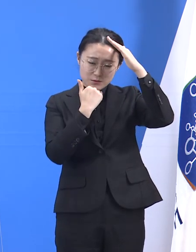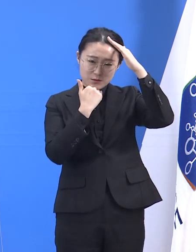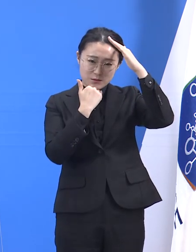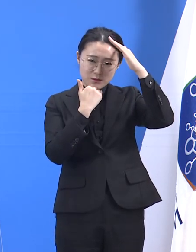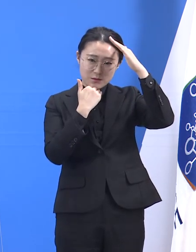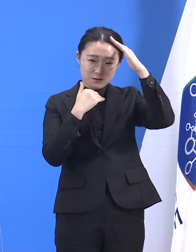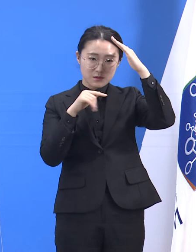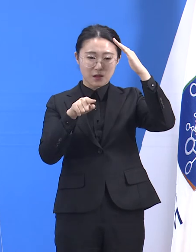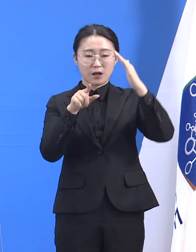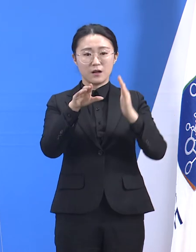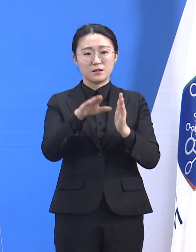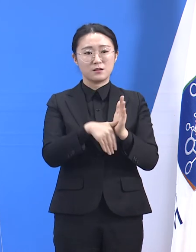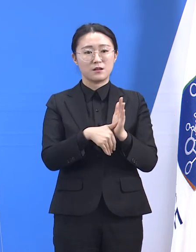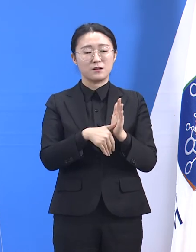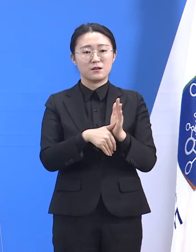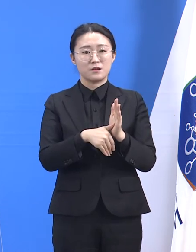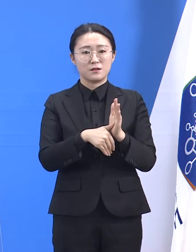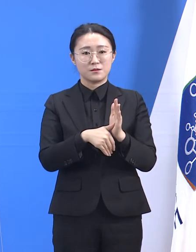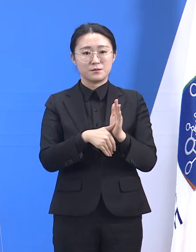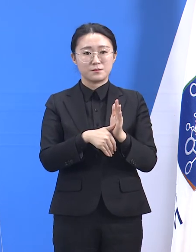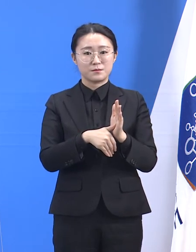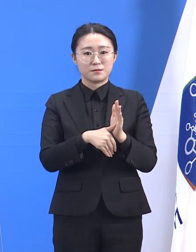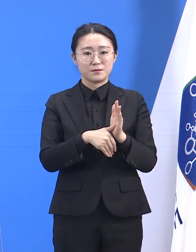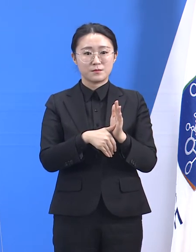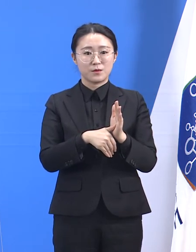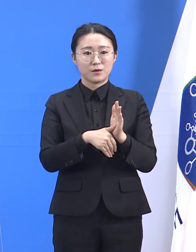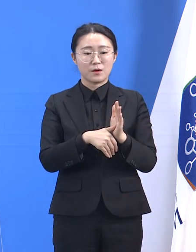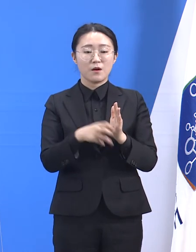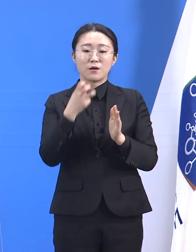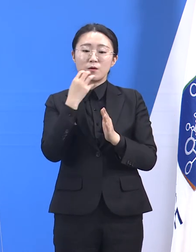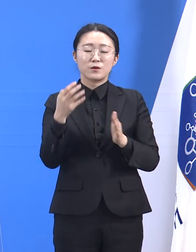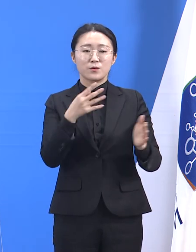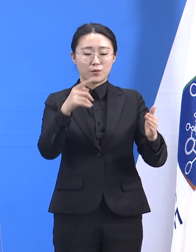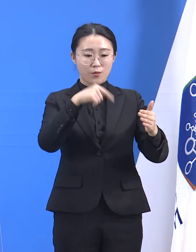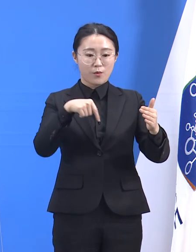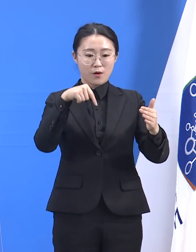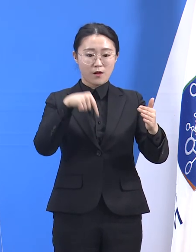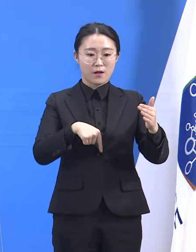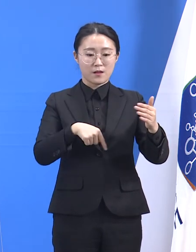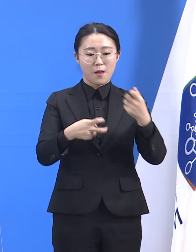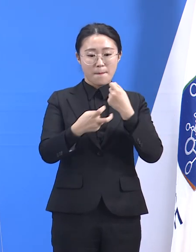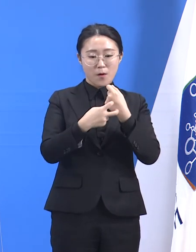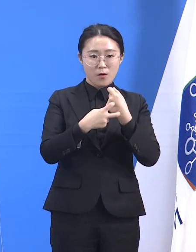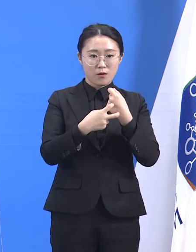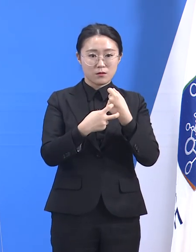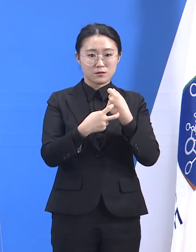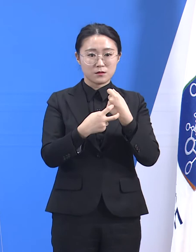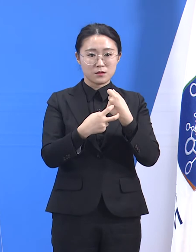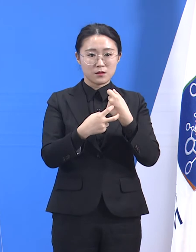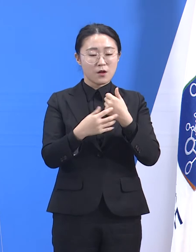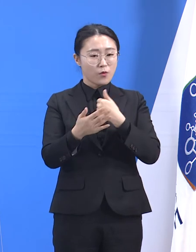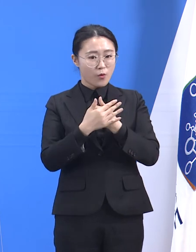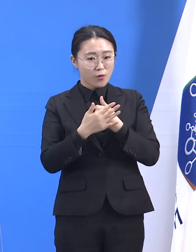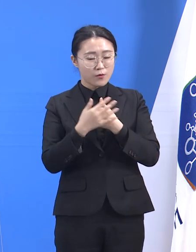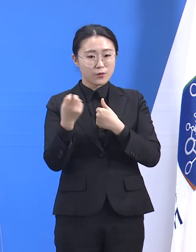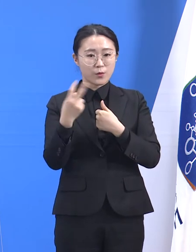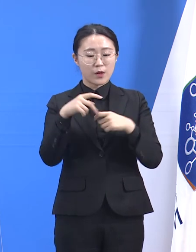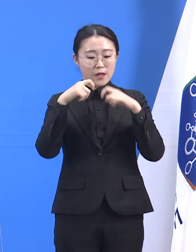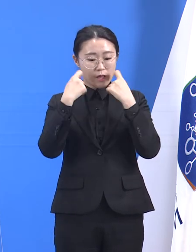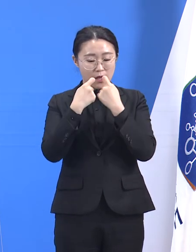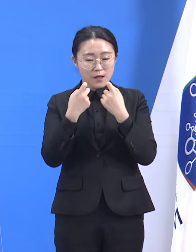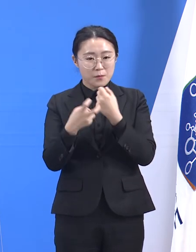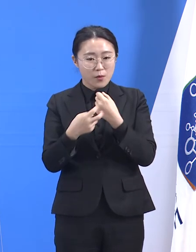도내 상급종합병원들이 중증환자 전담 치료 병상을 추가로 제공하고 민간의료기관들이